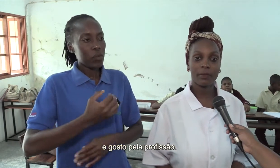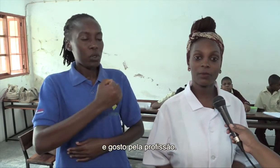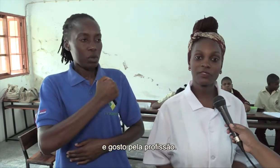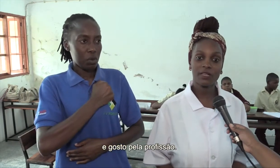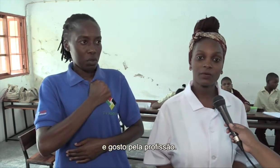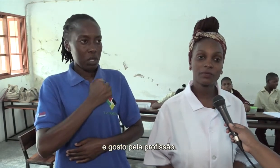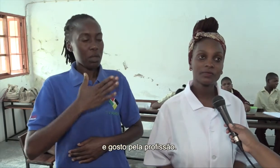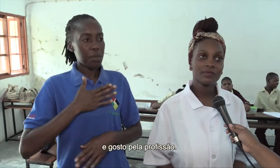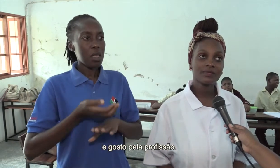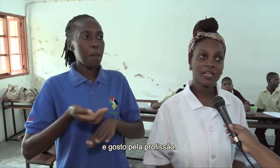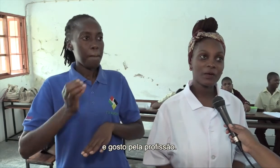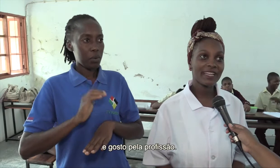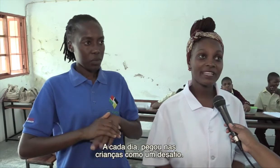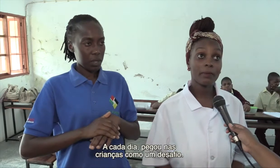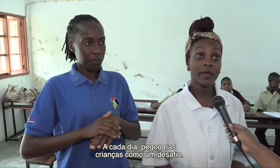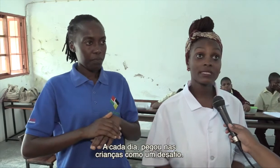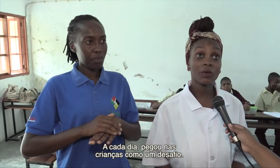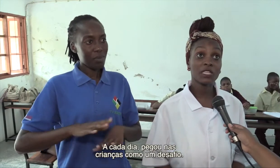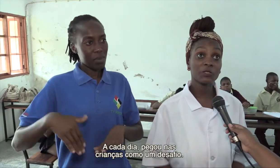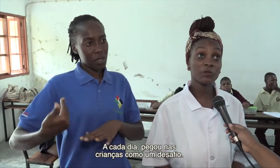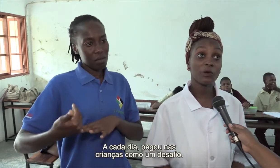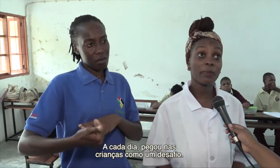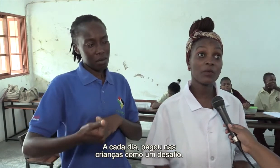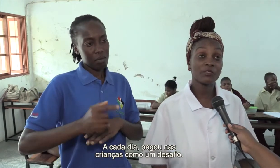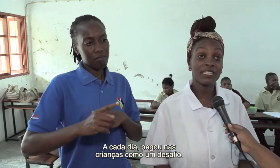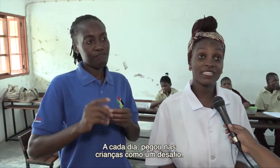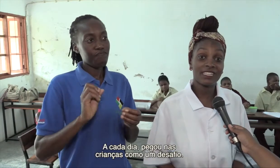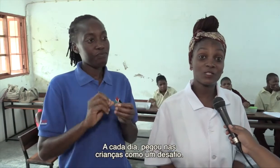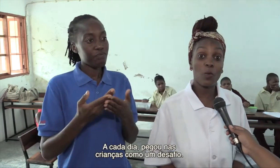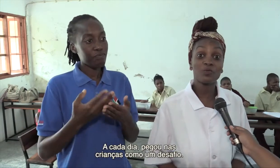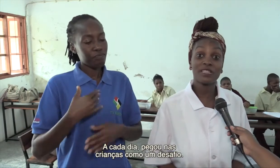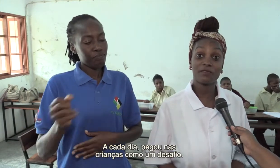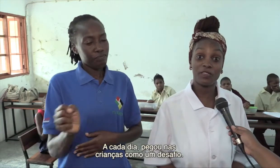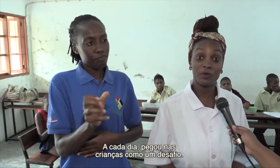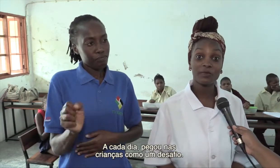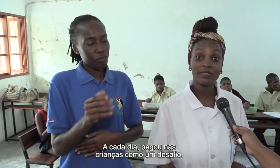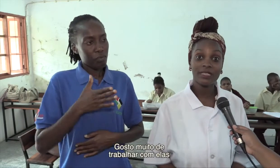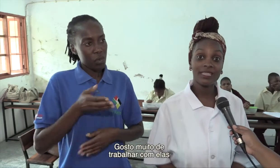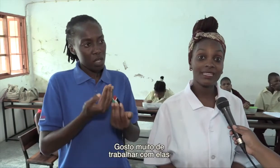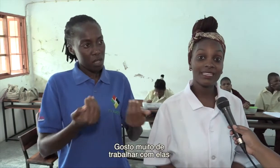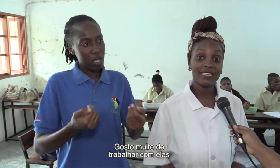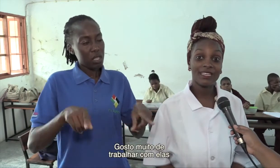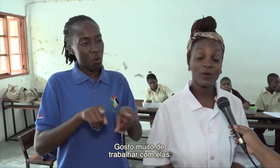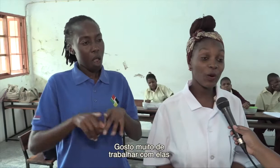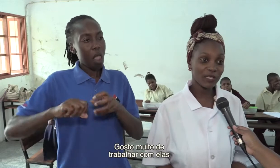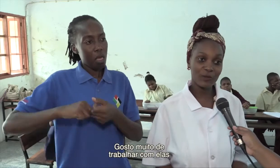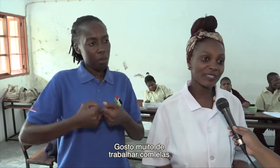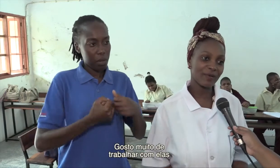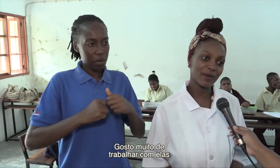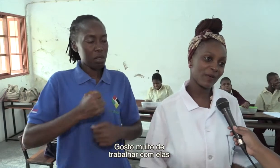minha profissão. Então, cada dia que passa eu pego as minhas crianças como um desafio. e gosto muito de trabalhar com